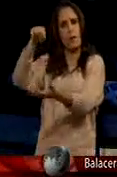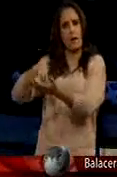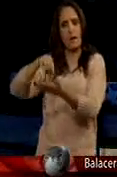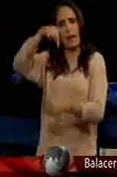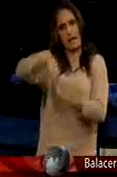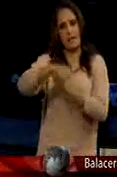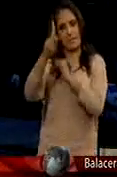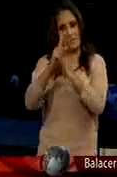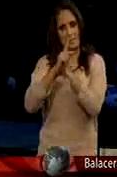país